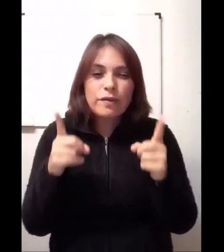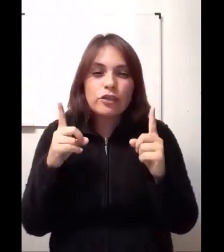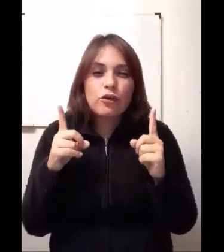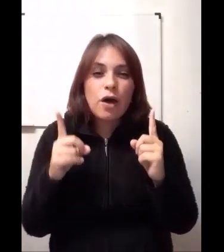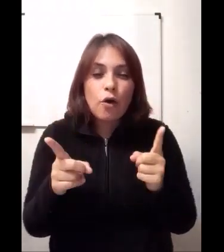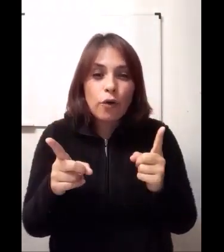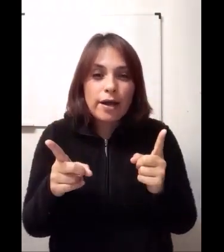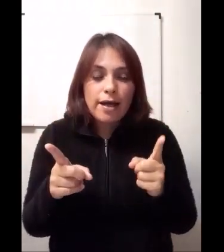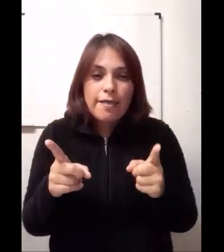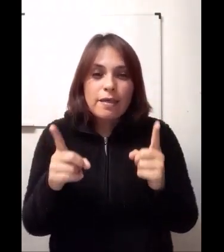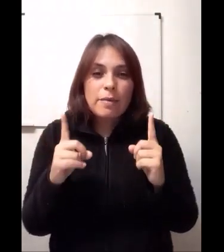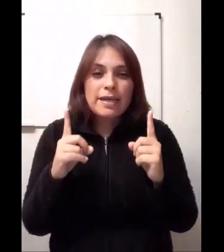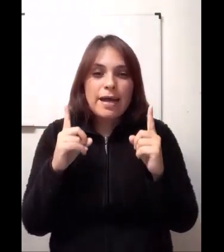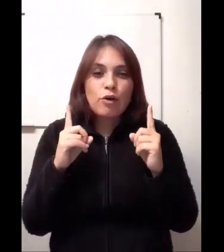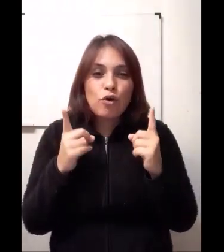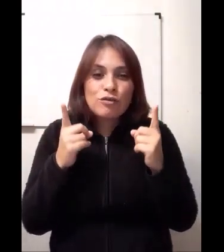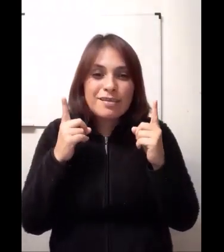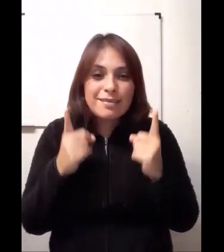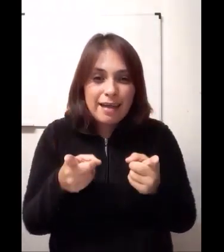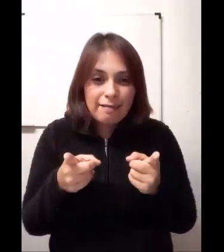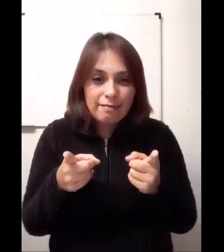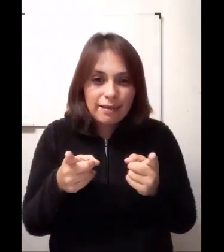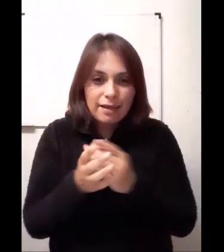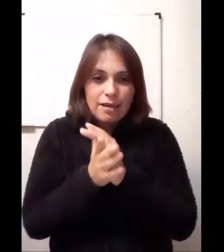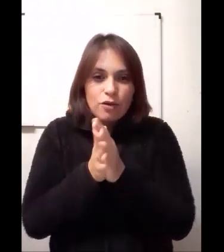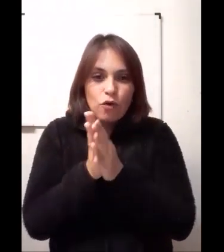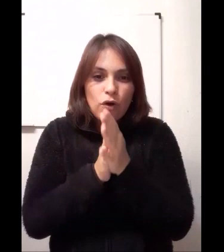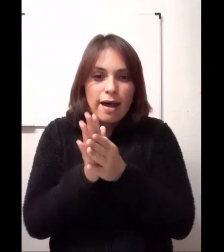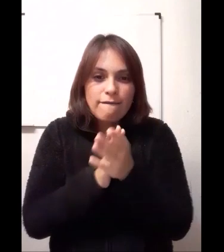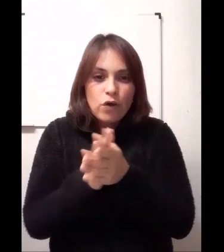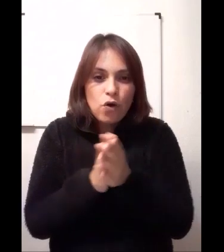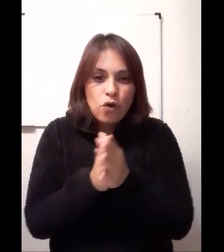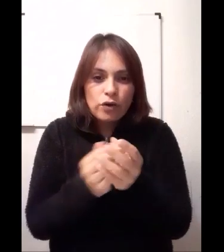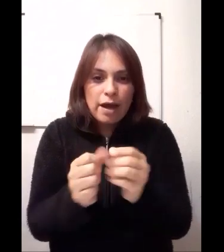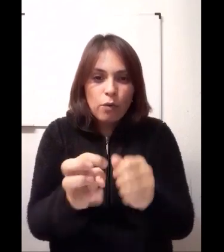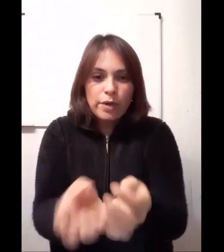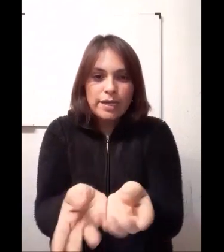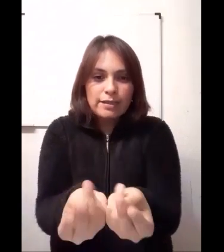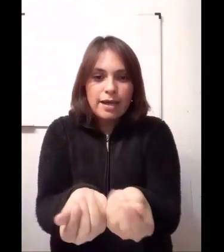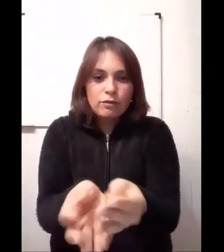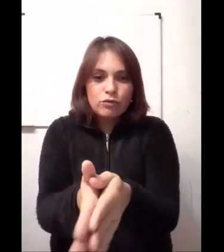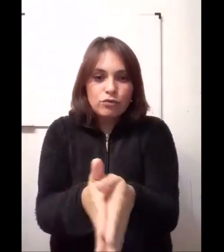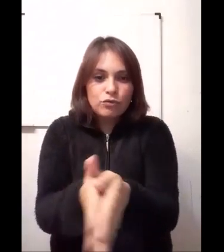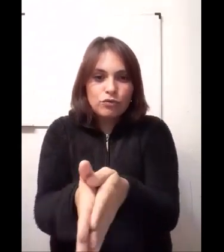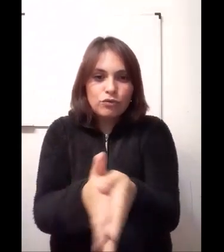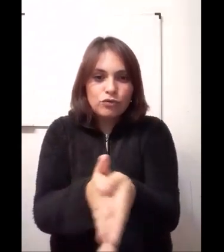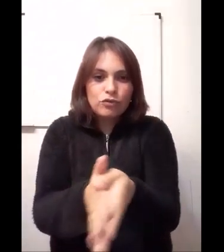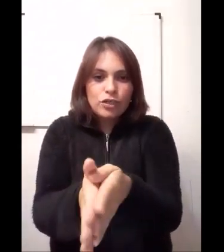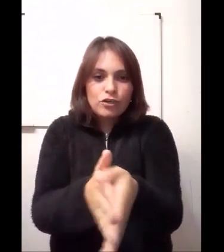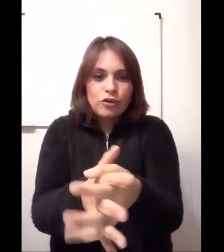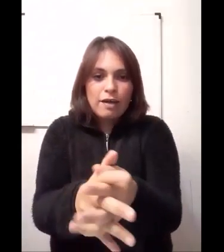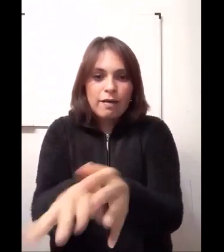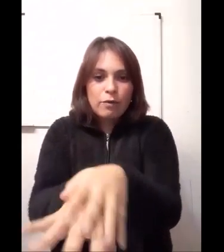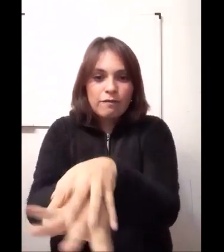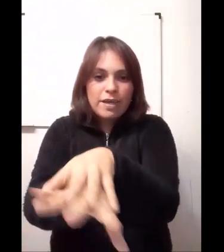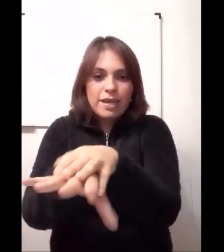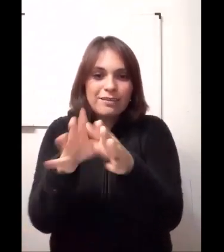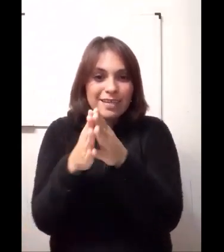sobre todo ahora, de manera constante, con jabón, agüita, nos lavamos bien. ¿Y ustedes